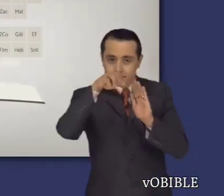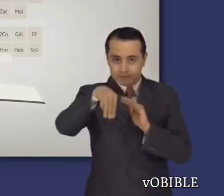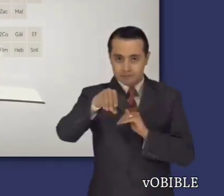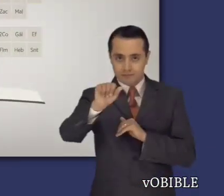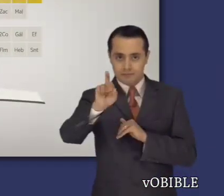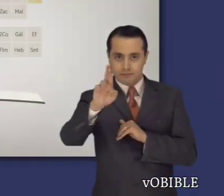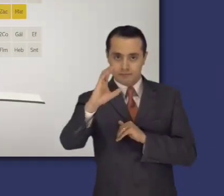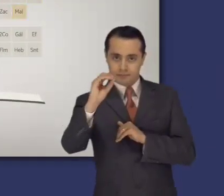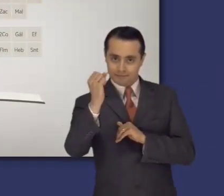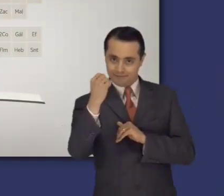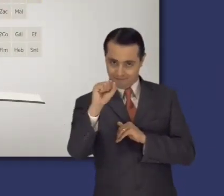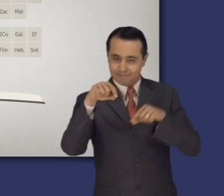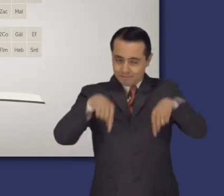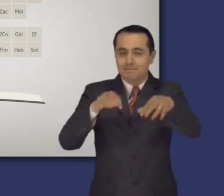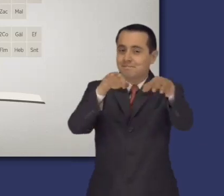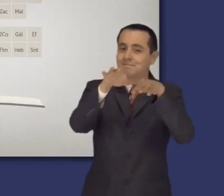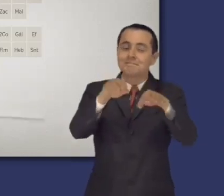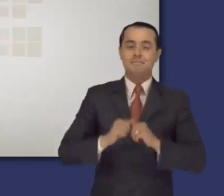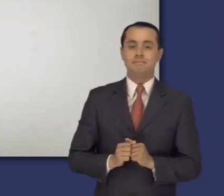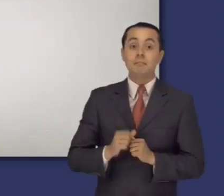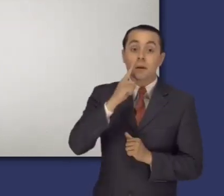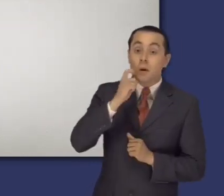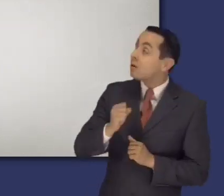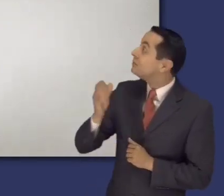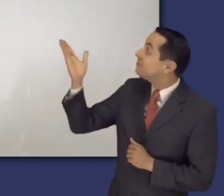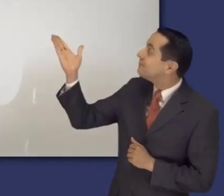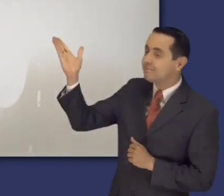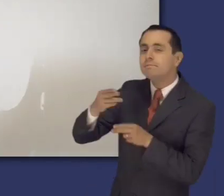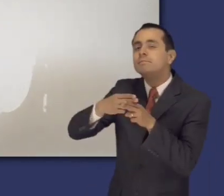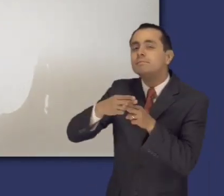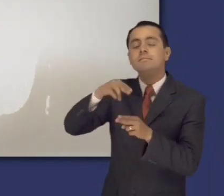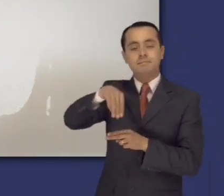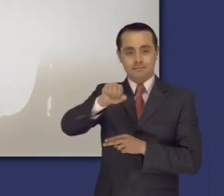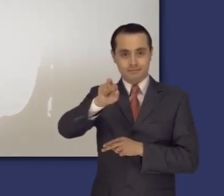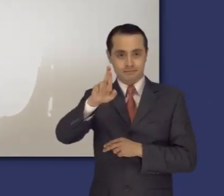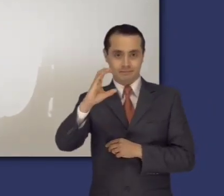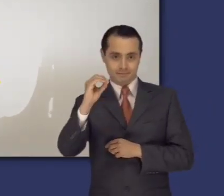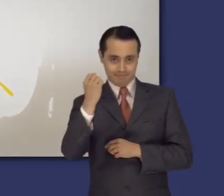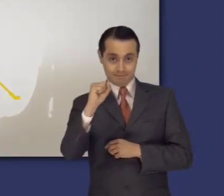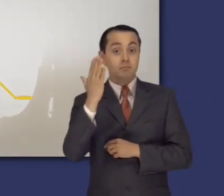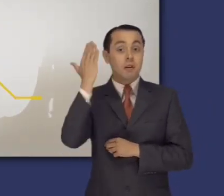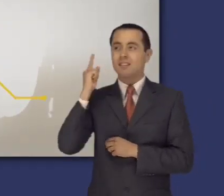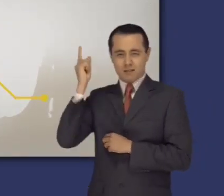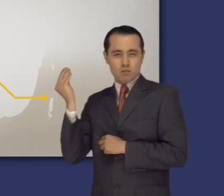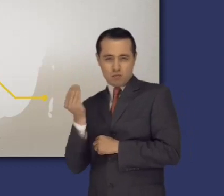Información sobre el libro de Marcos Es probable que Marcos se hiciera discípulo de Jesús cuando era joven y